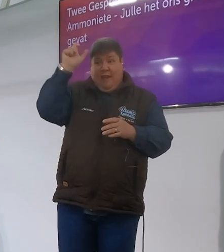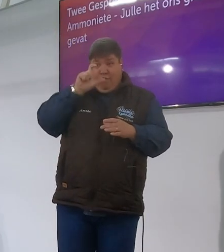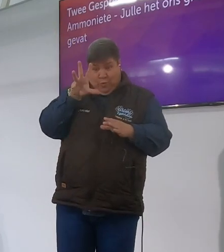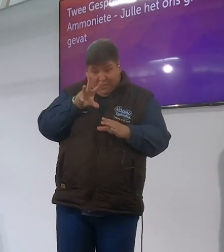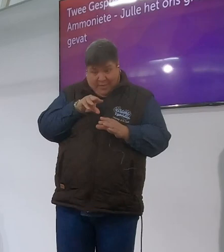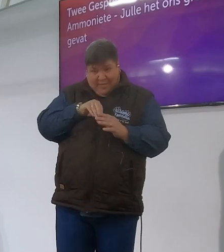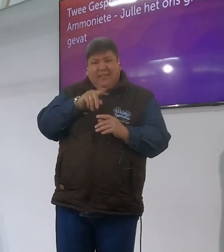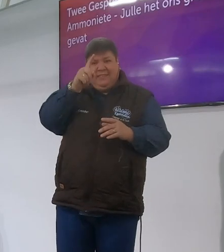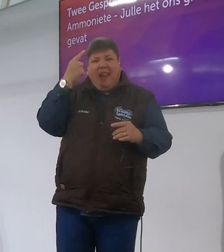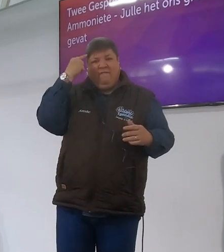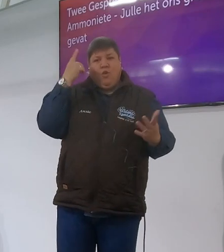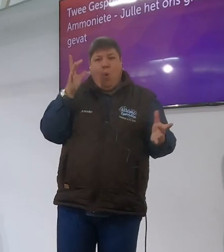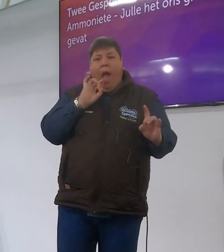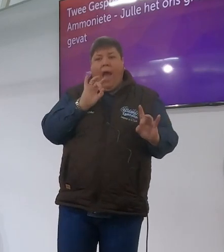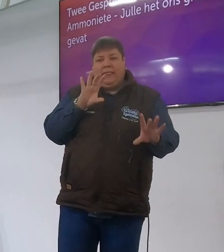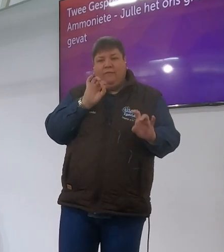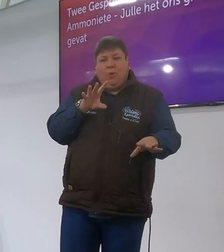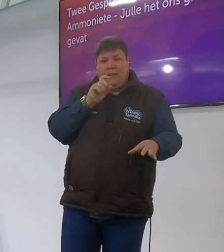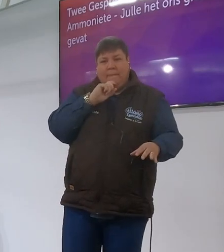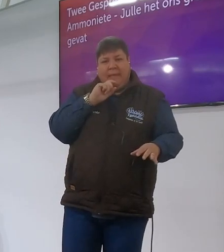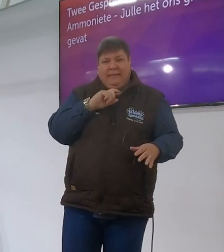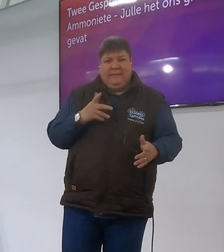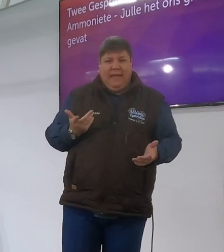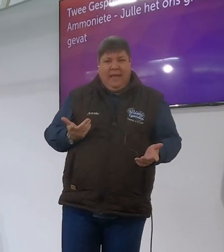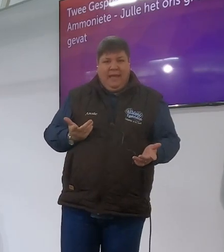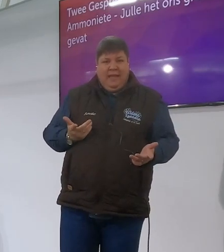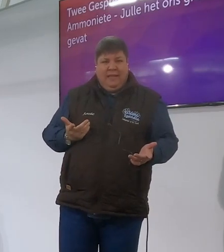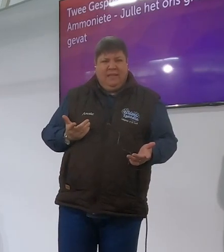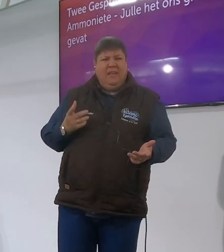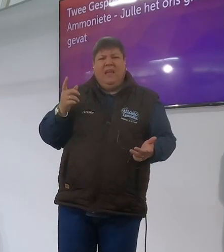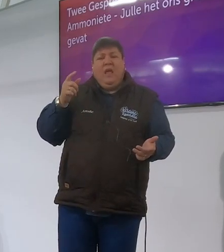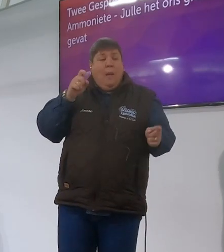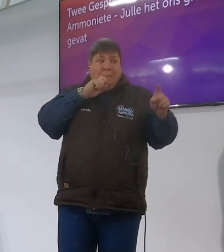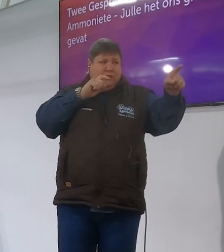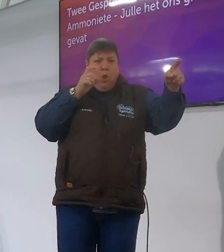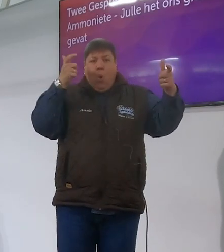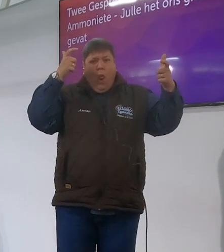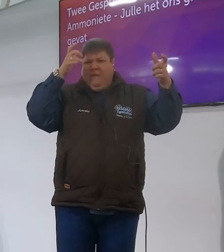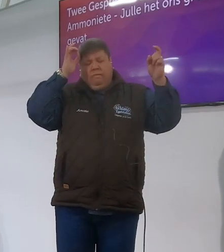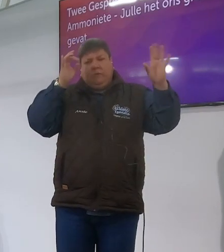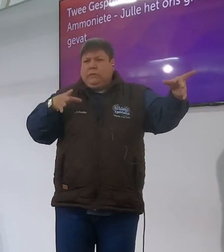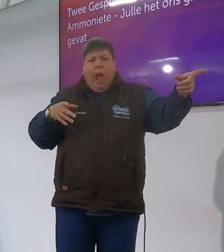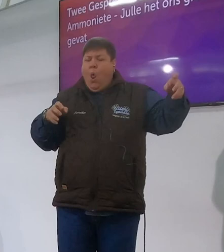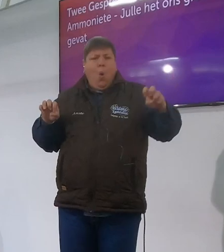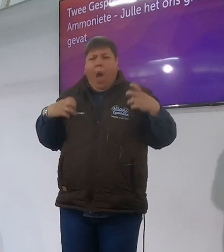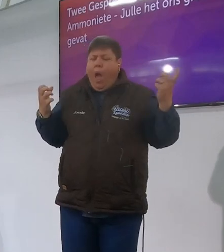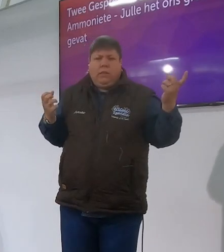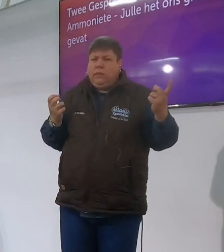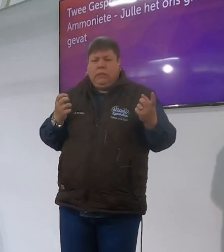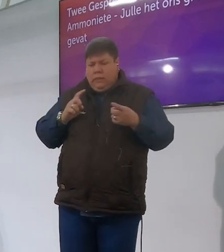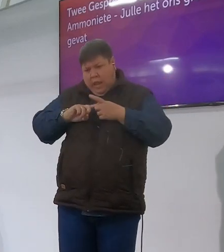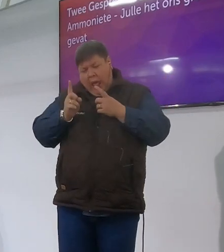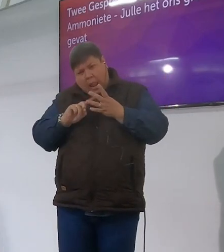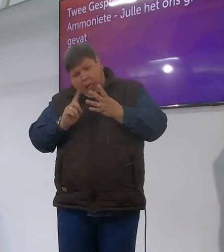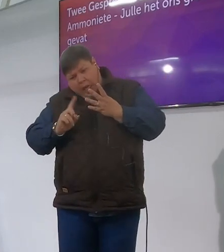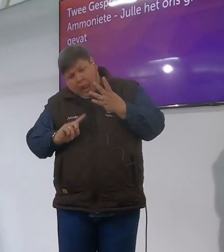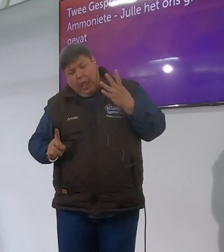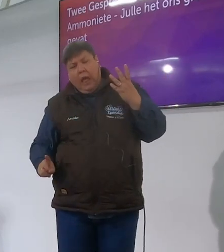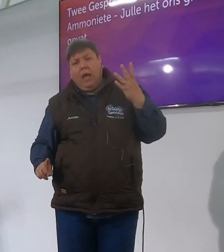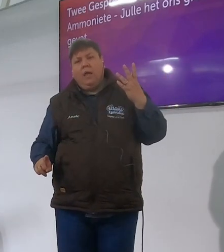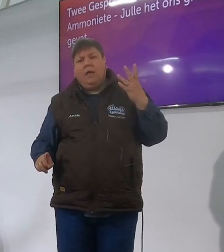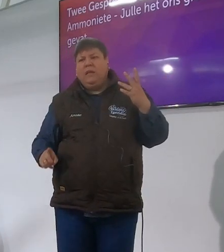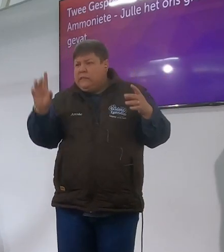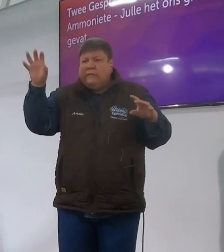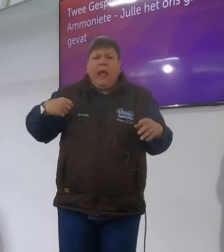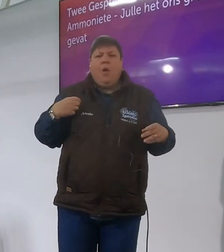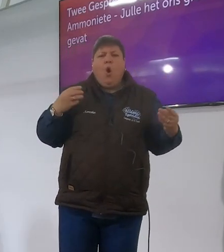alles dink baie mense soos die Ammonitise koning hy het die perspektief nie hy verstaan nie wat gebeur het nie hy lewe hier die leven en hy voel verontra hy sê